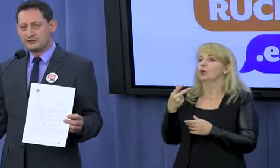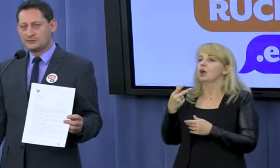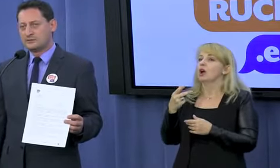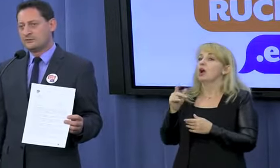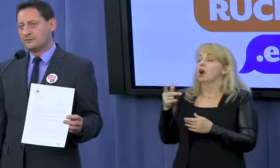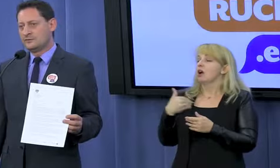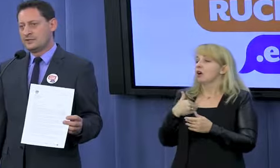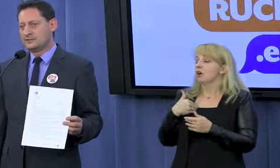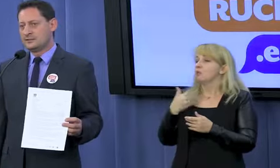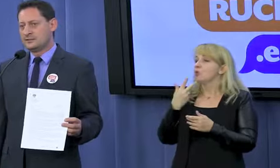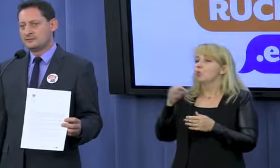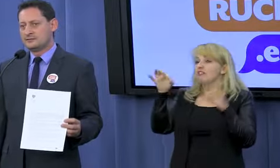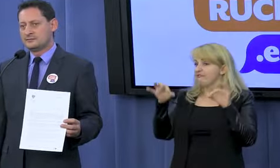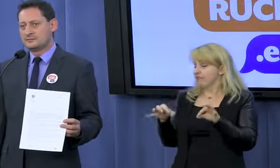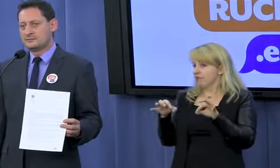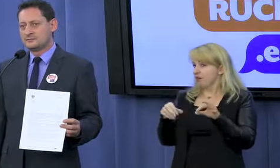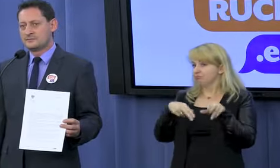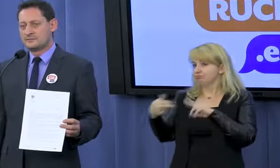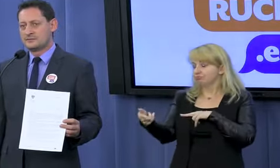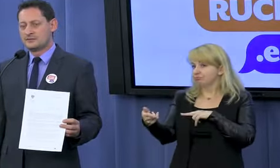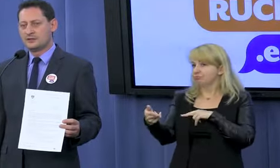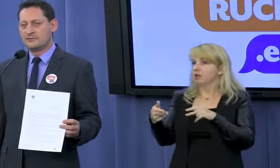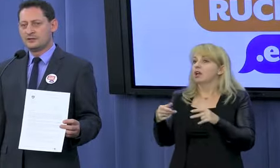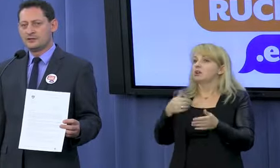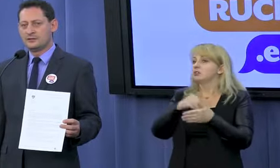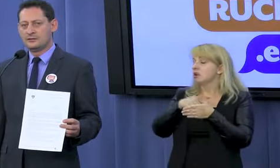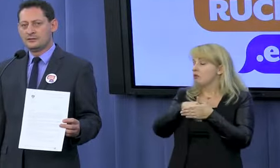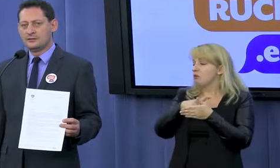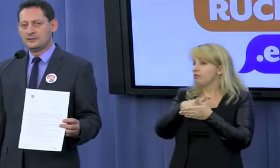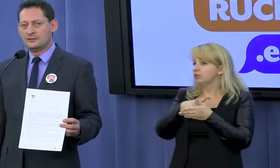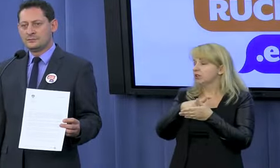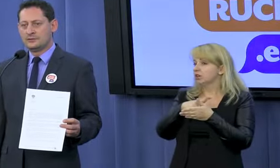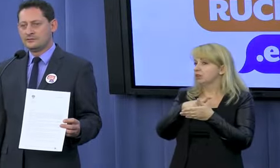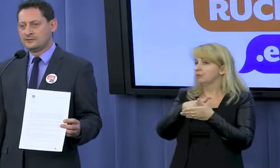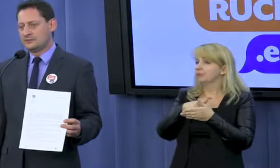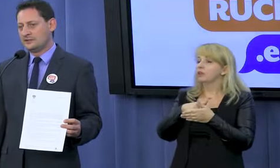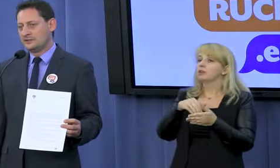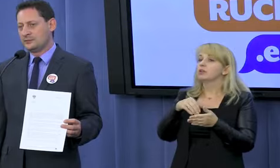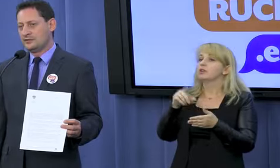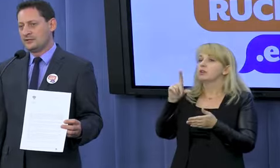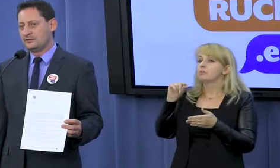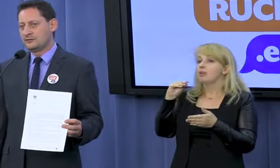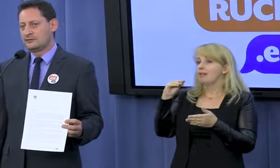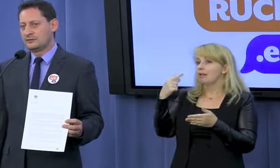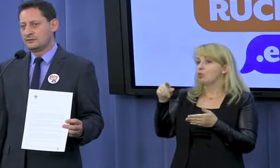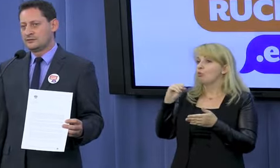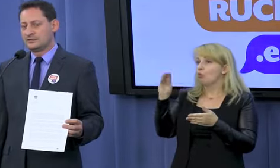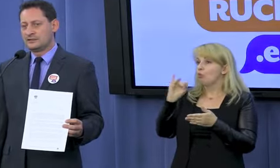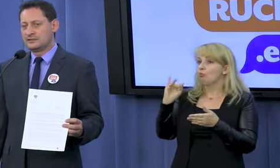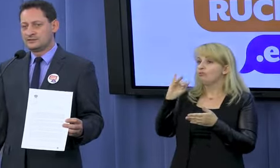Zrzucając winę za zachowania pedofilskie na Dominikanie,